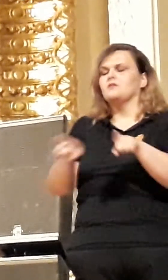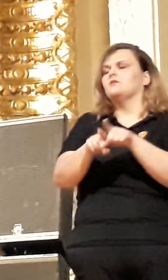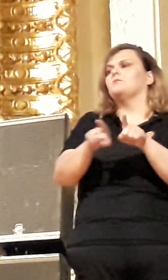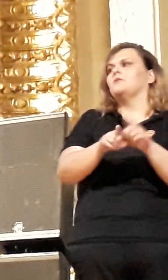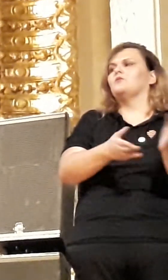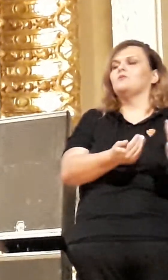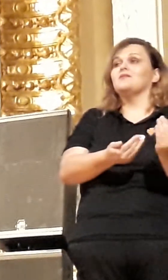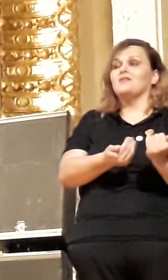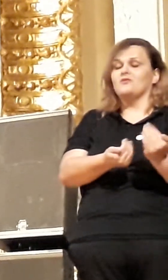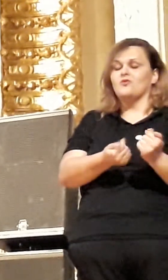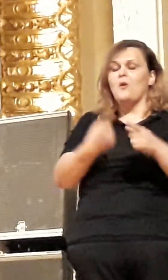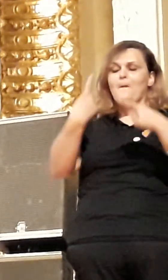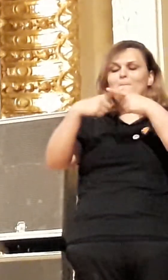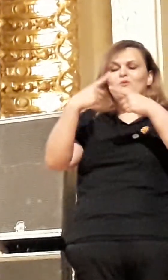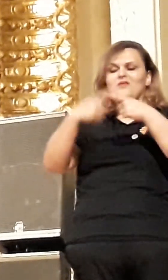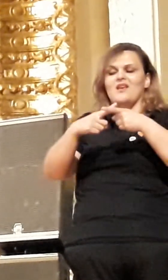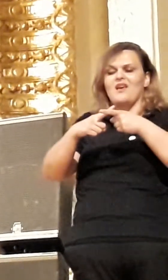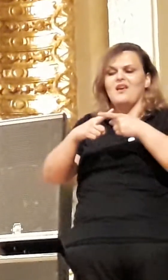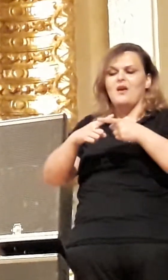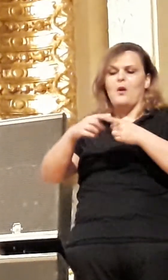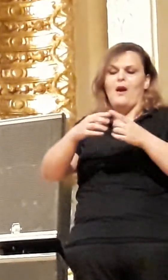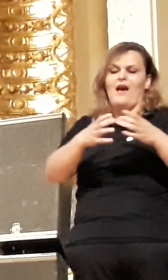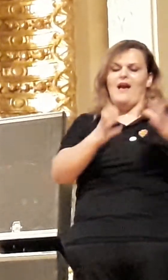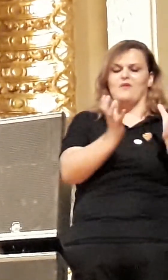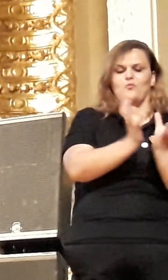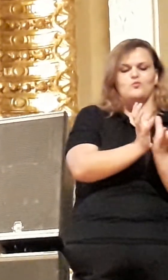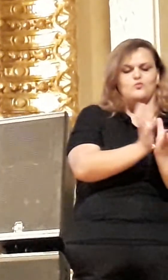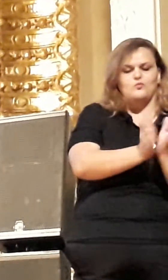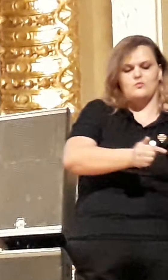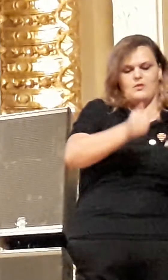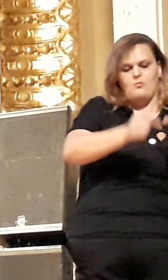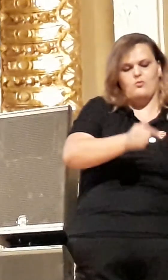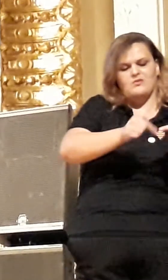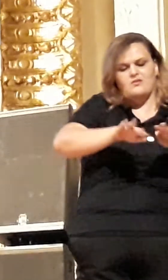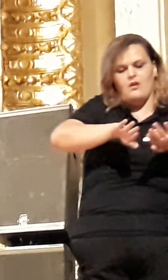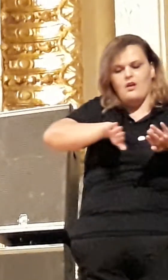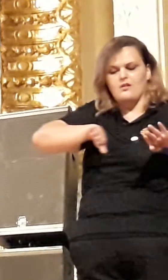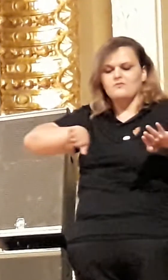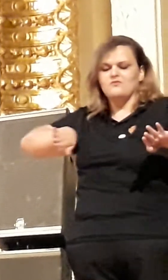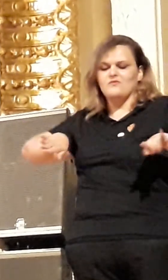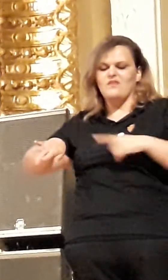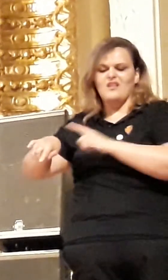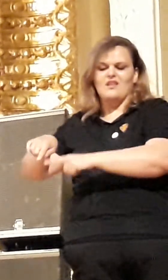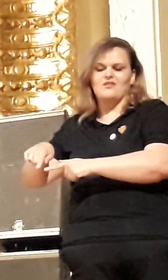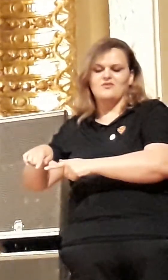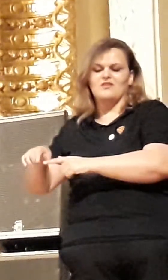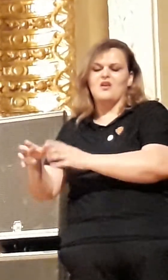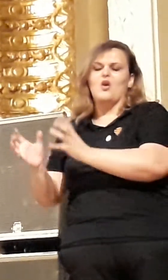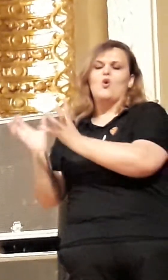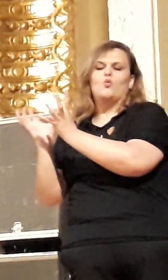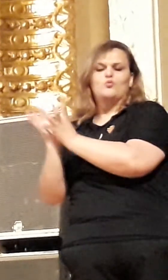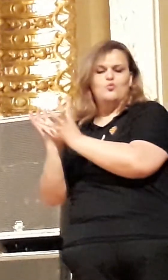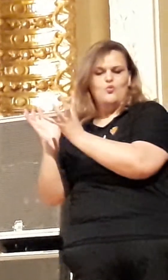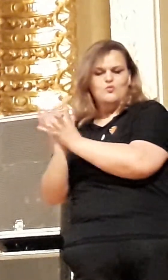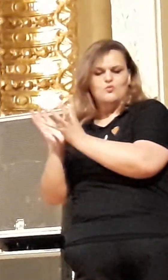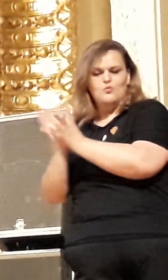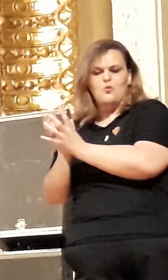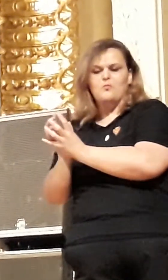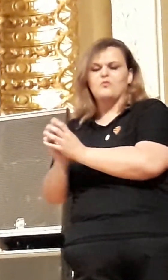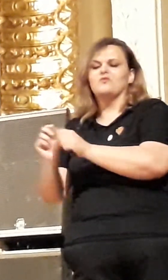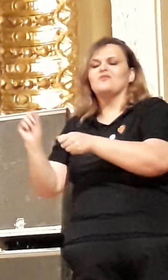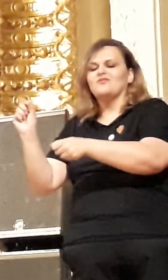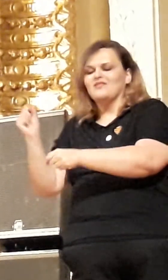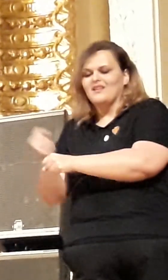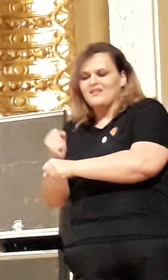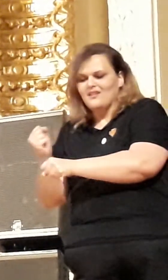municipais que tocam as políticas públicas, principalmente para a criança. E eu acho que isso é uma coisa que não pode